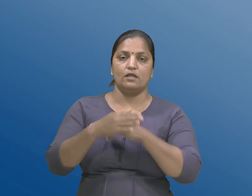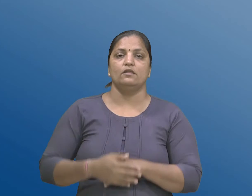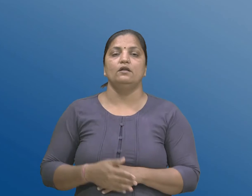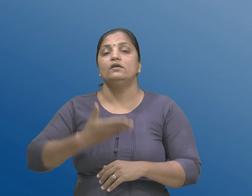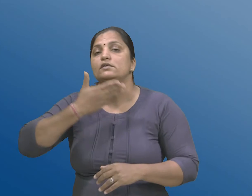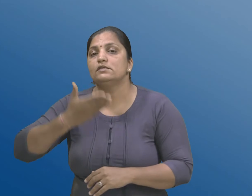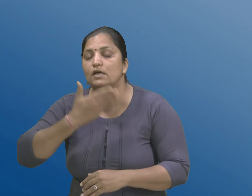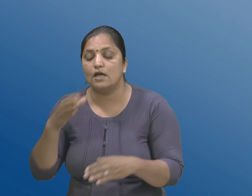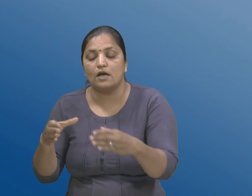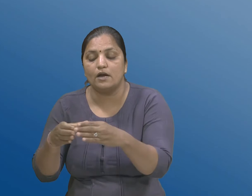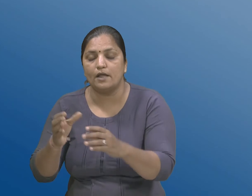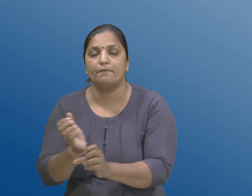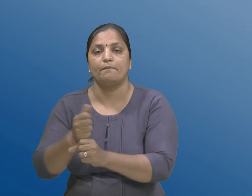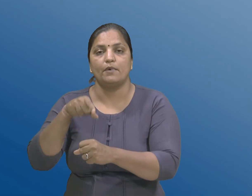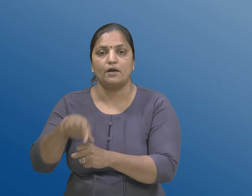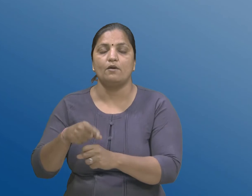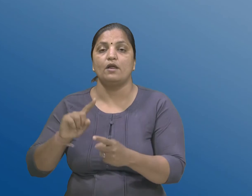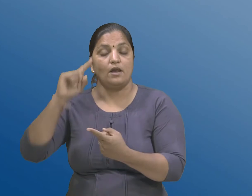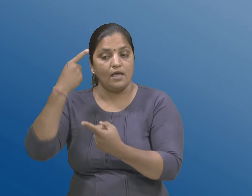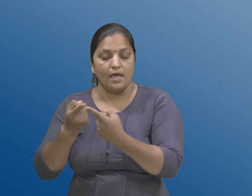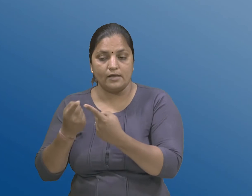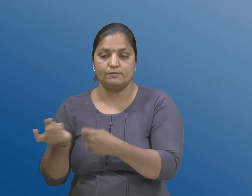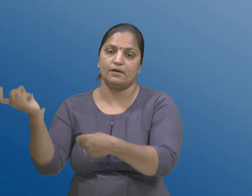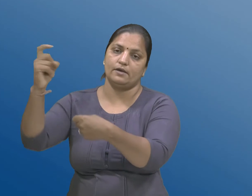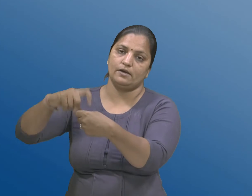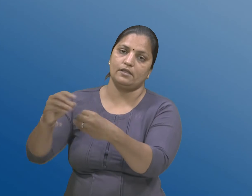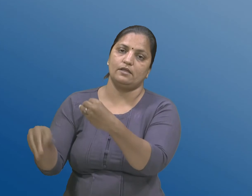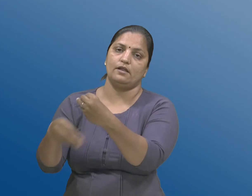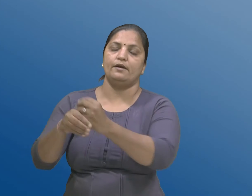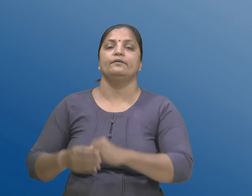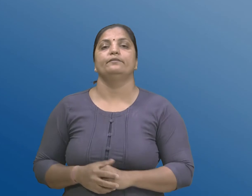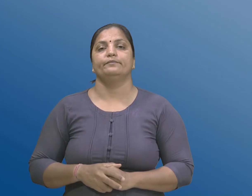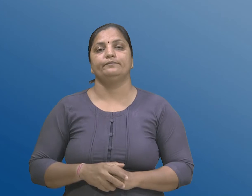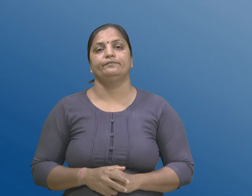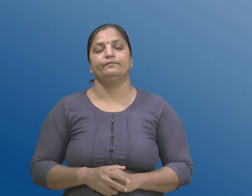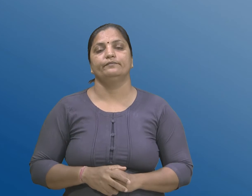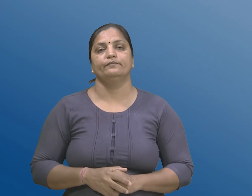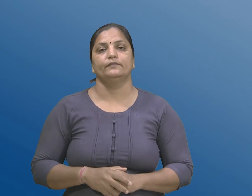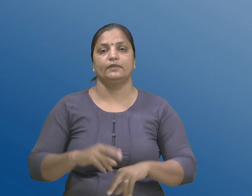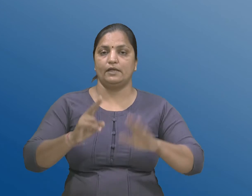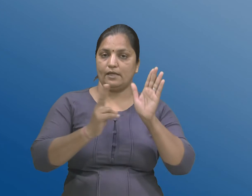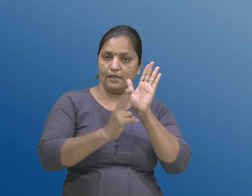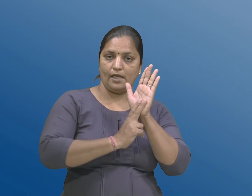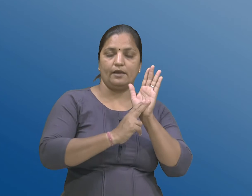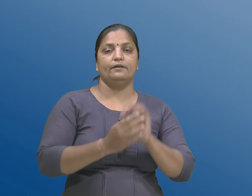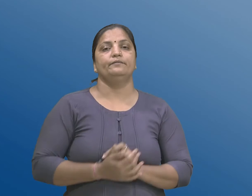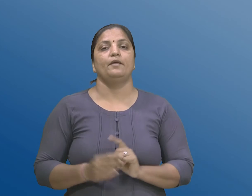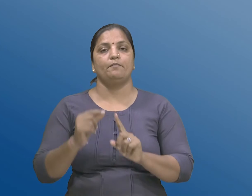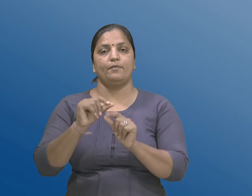समितिनी रचना अन्य निश्नातों नियमों M. खंड इठ्योतिर